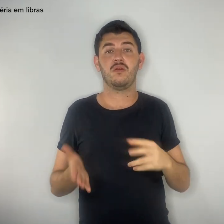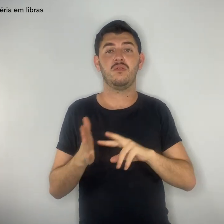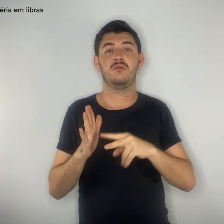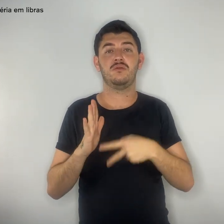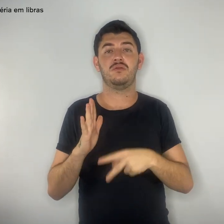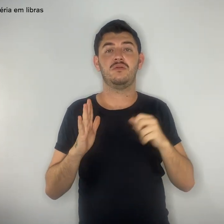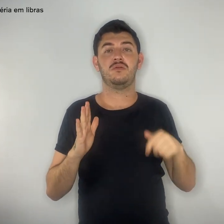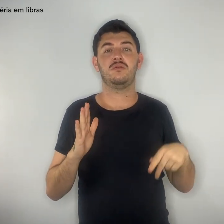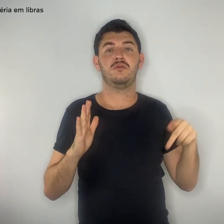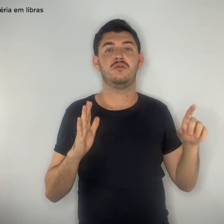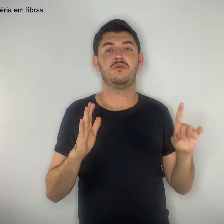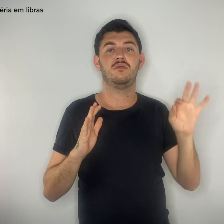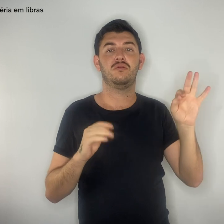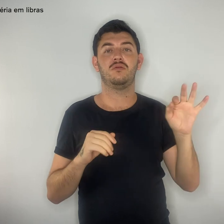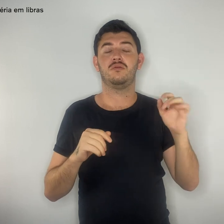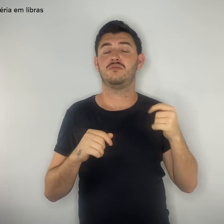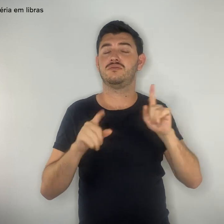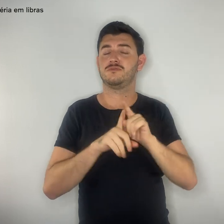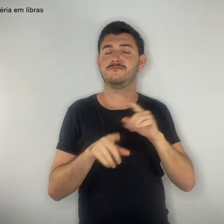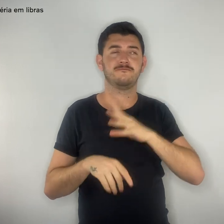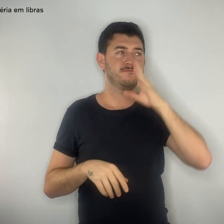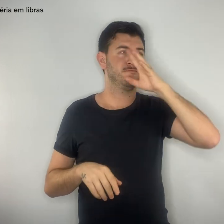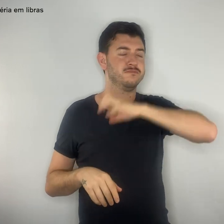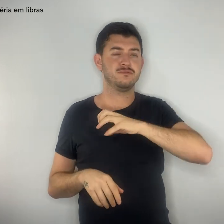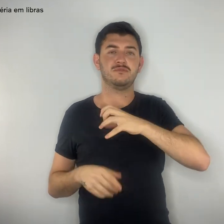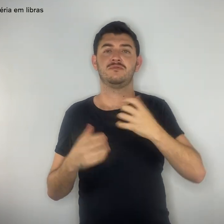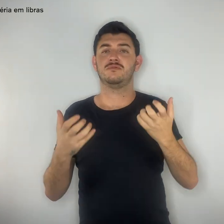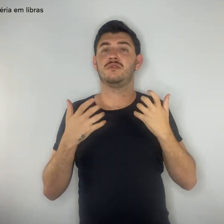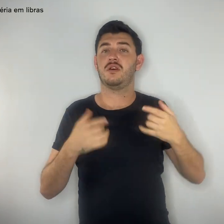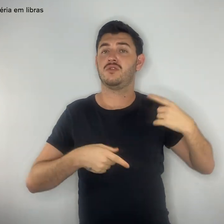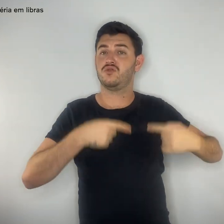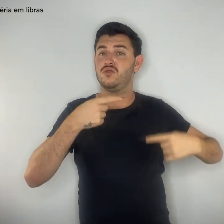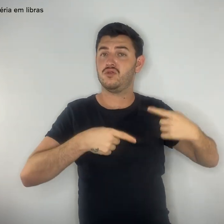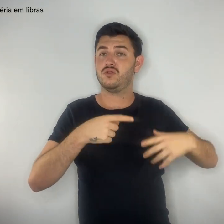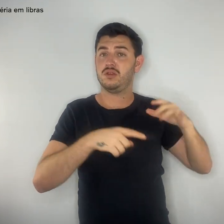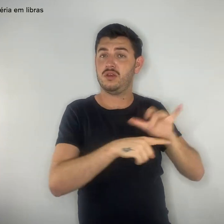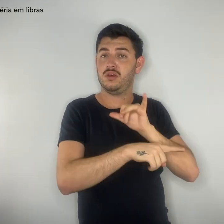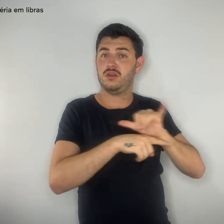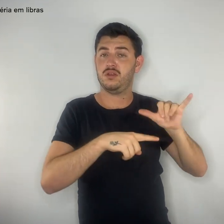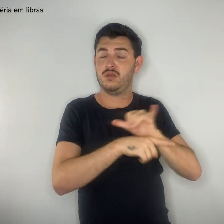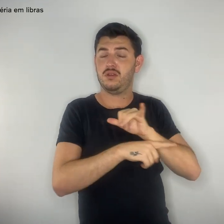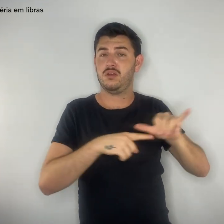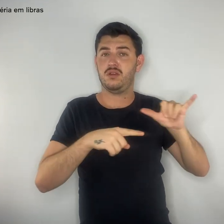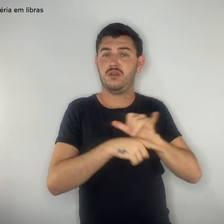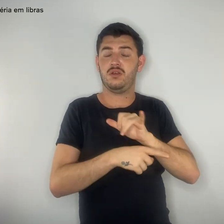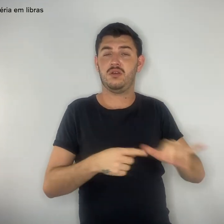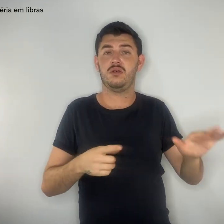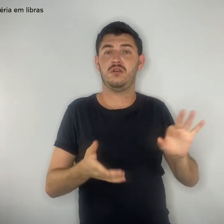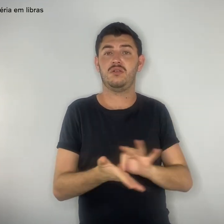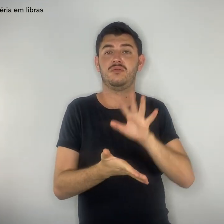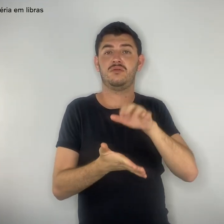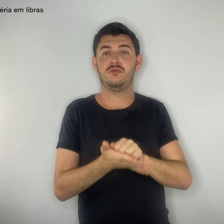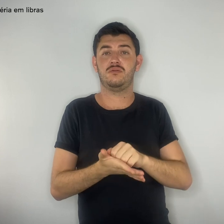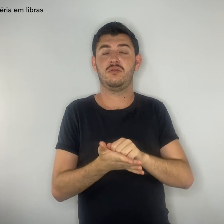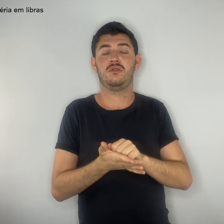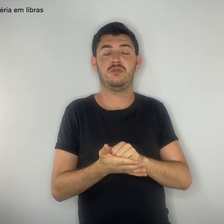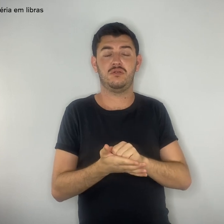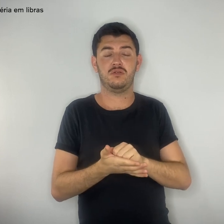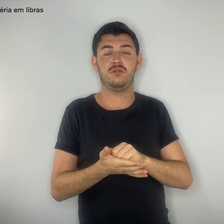insistindo em rediscutir a estratégia de matrícula adotada por Ibanez Rocha e